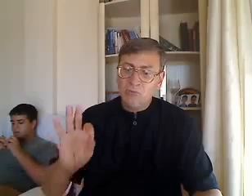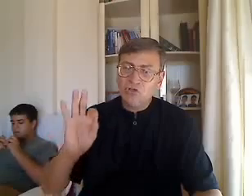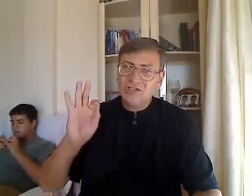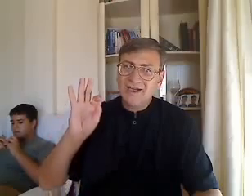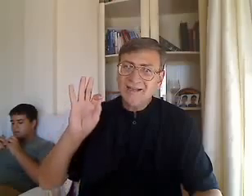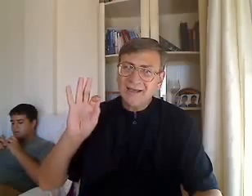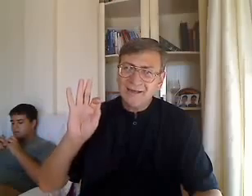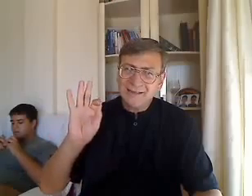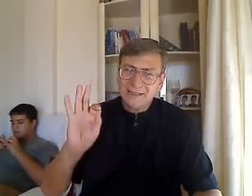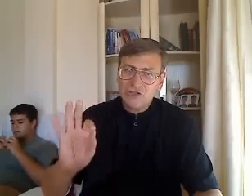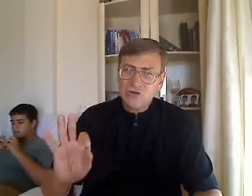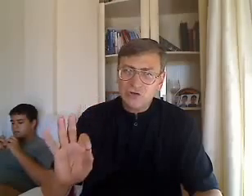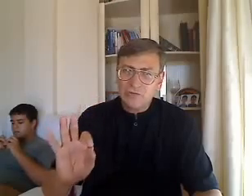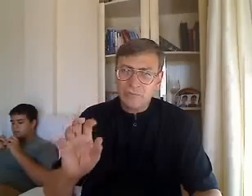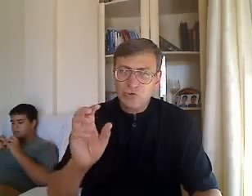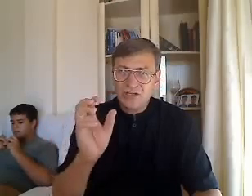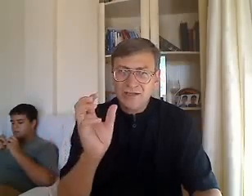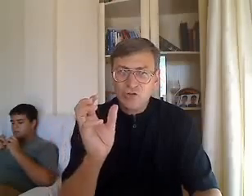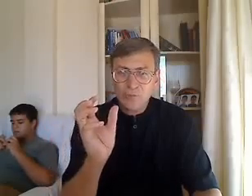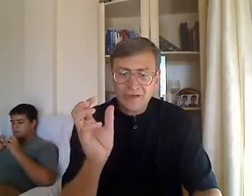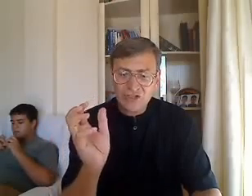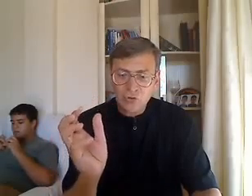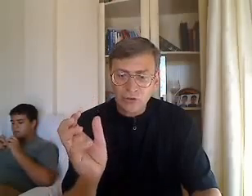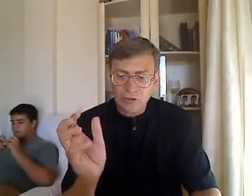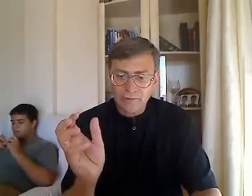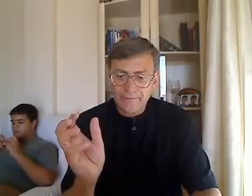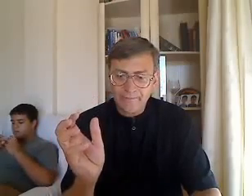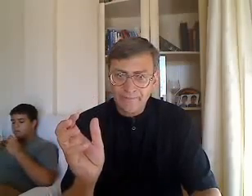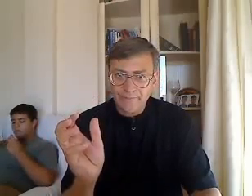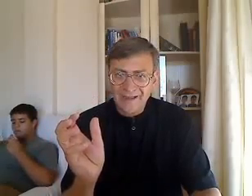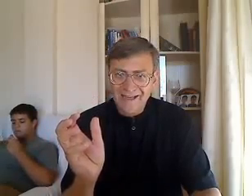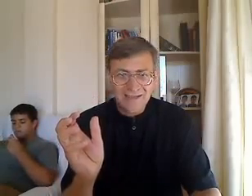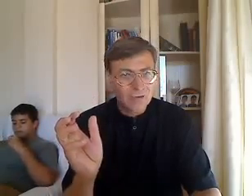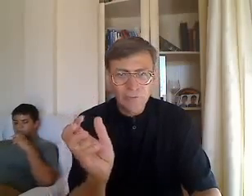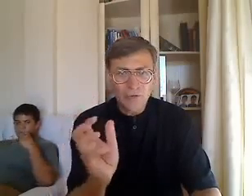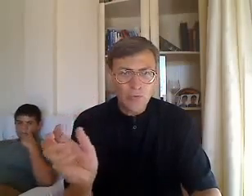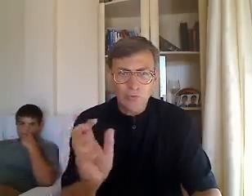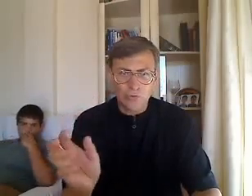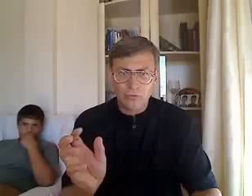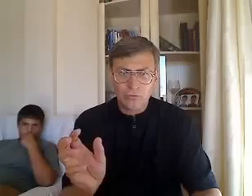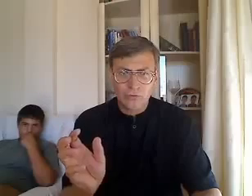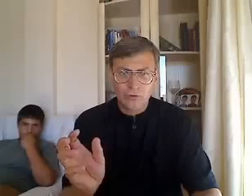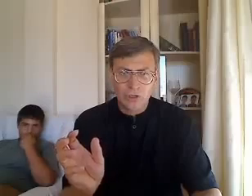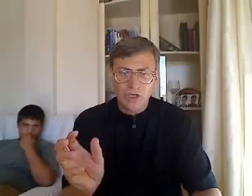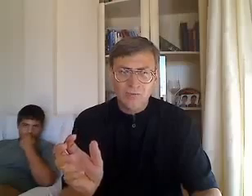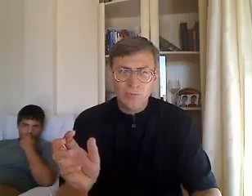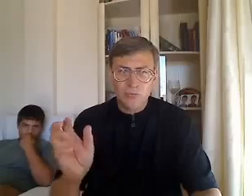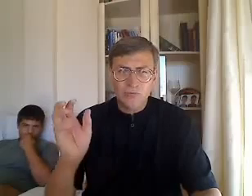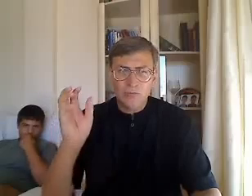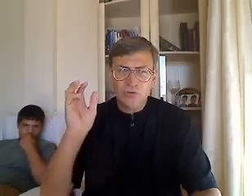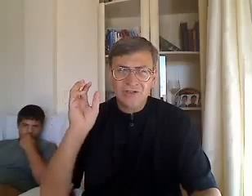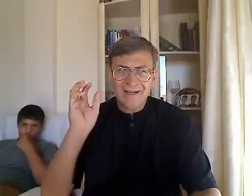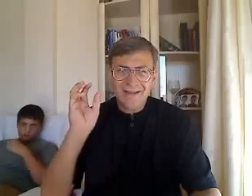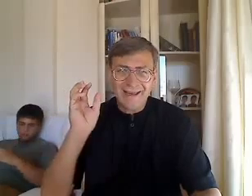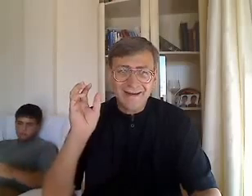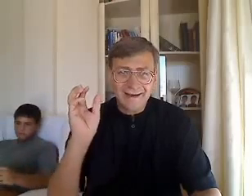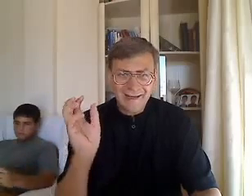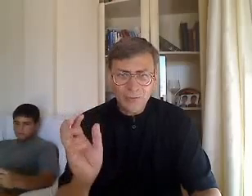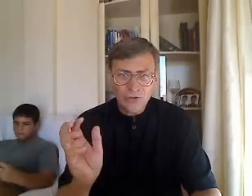Buscat al Señor, buscat su persona. Es número uno. Buscat el reino